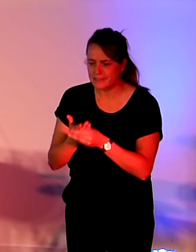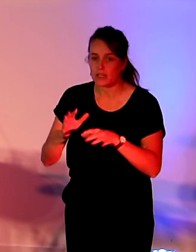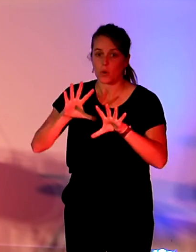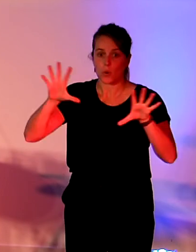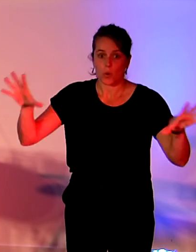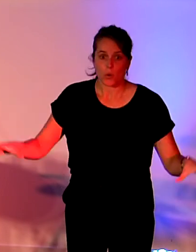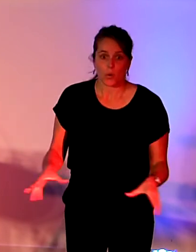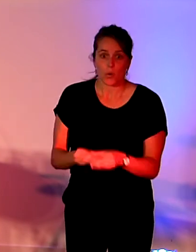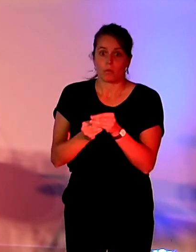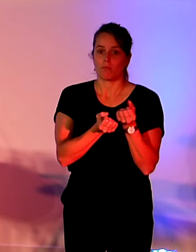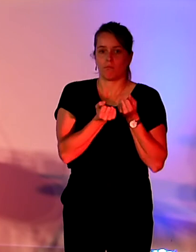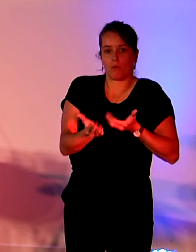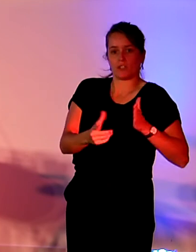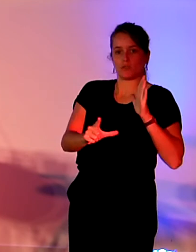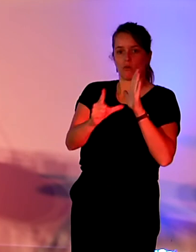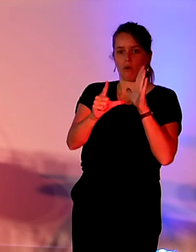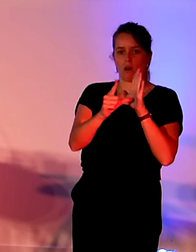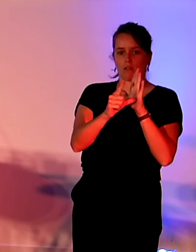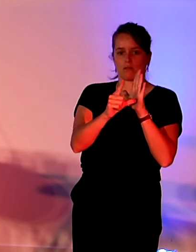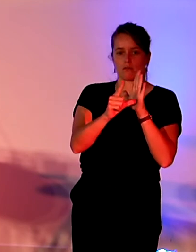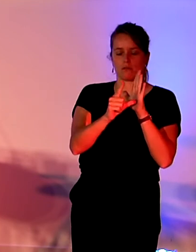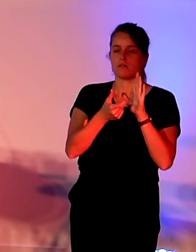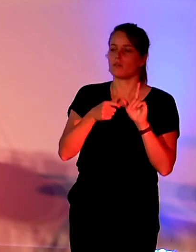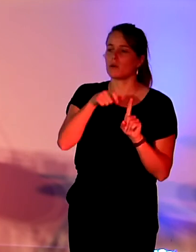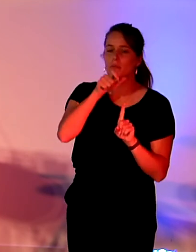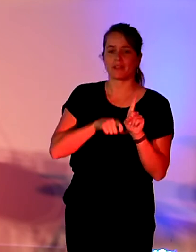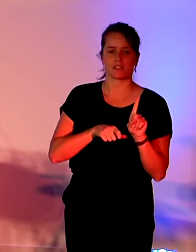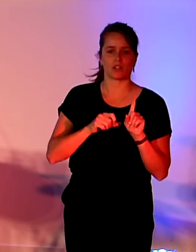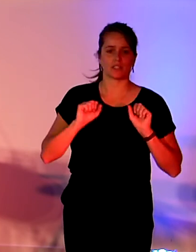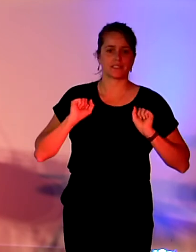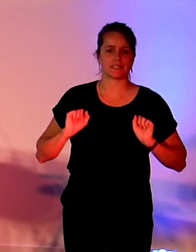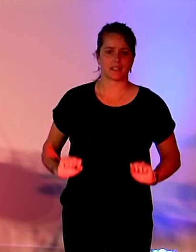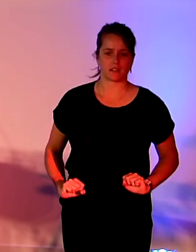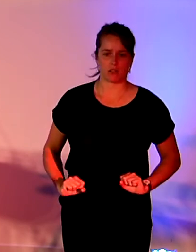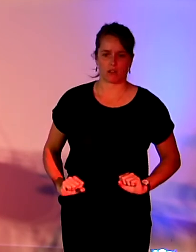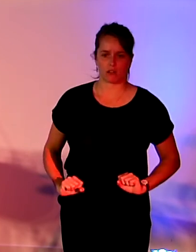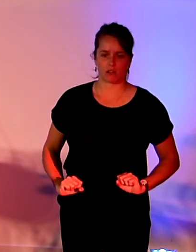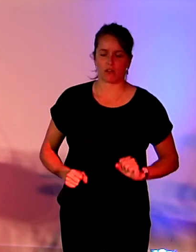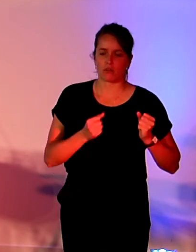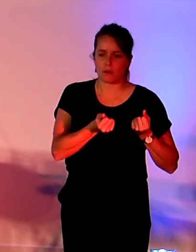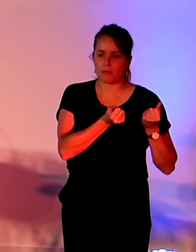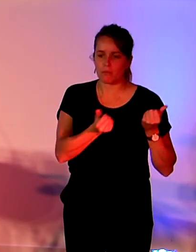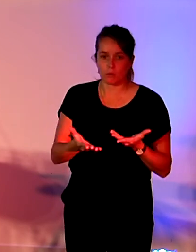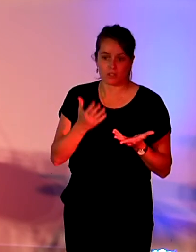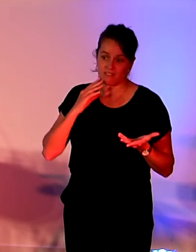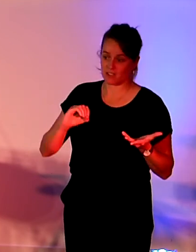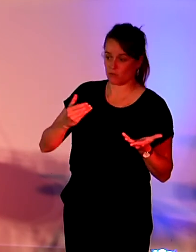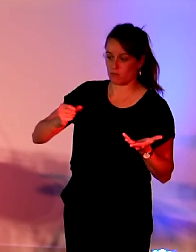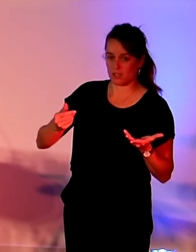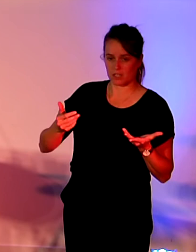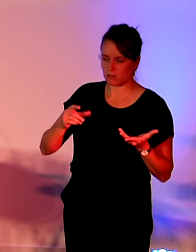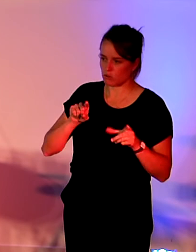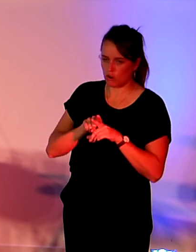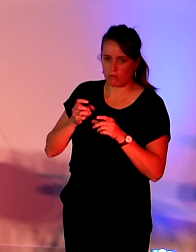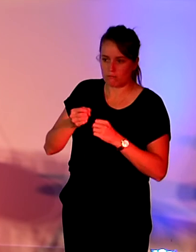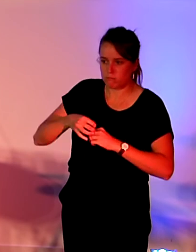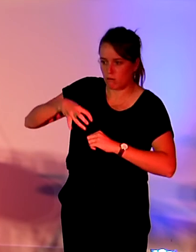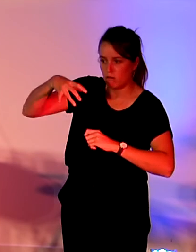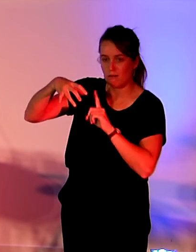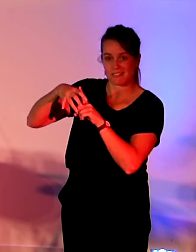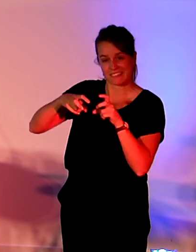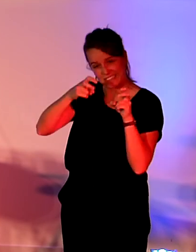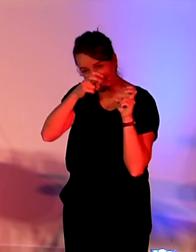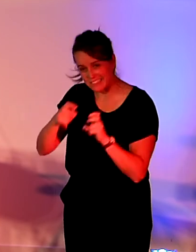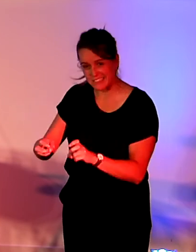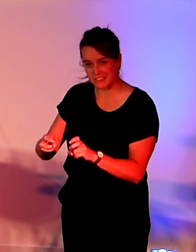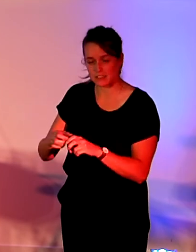qui est portée par un sénateur sur la réduction de l'empreinte environnementale du numérique. Et le texte est